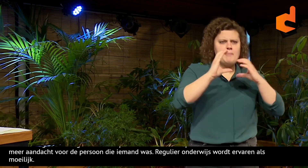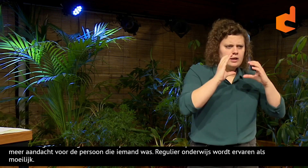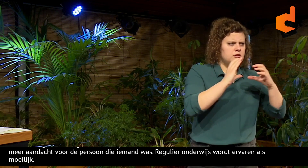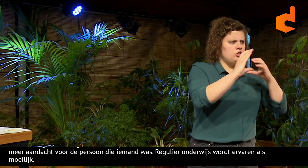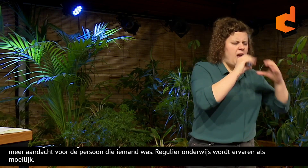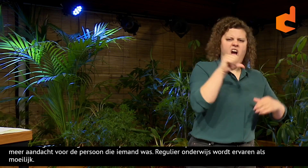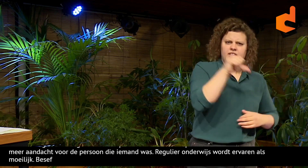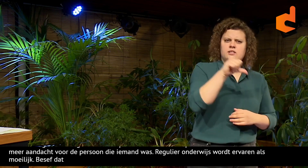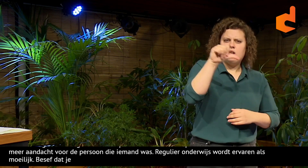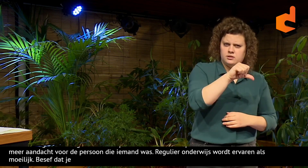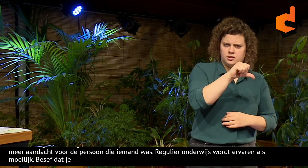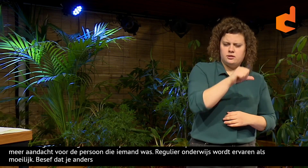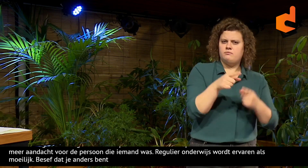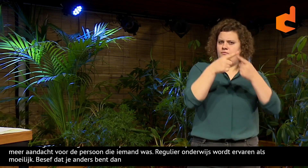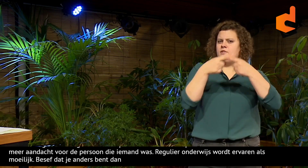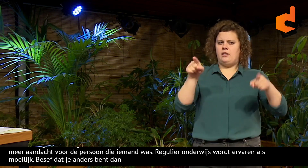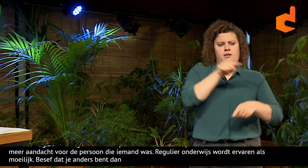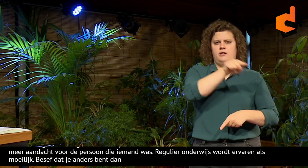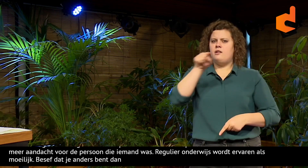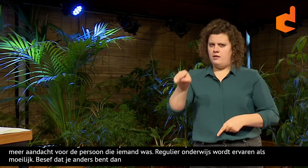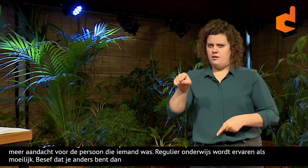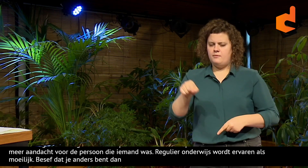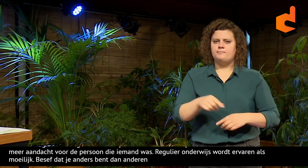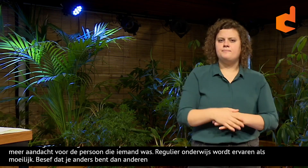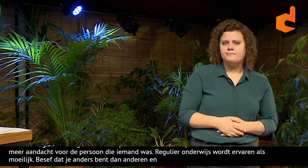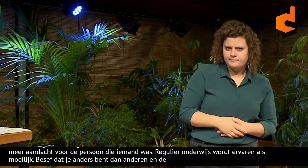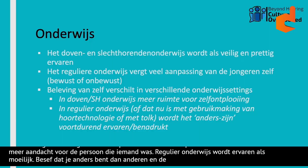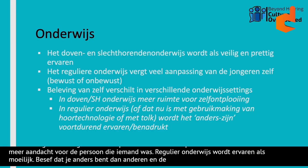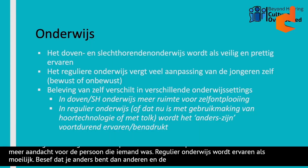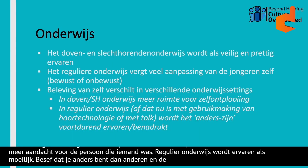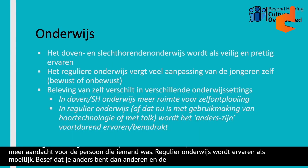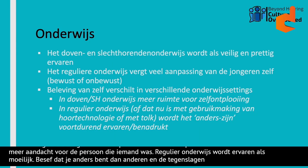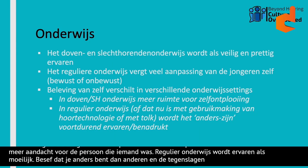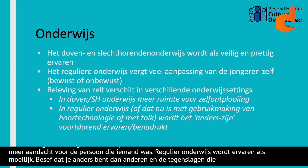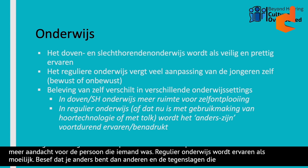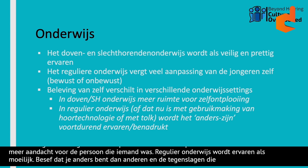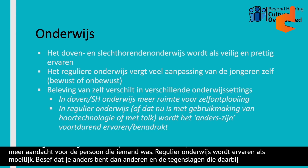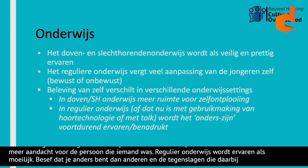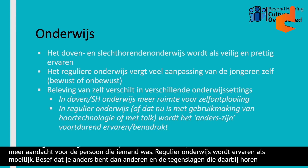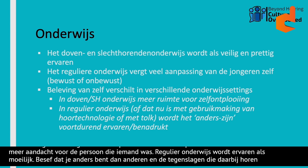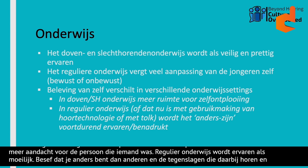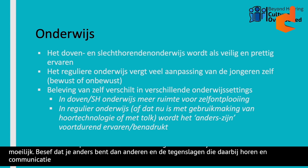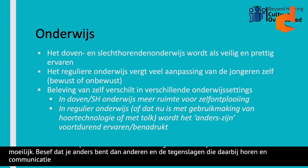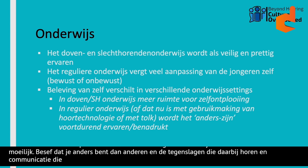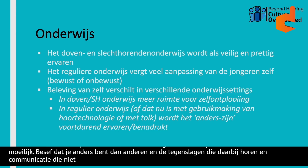de tegenslagen die daarbij horen. En dat de communicatie niet soepel liep. Ook dat is een belangrijk verschil.